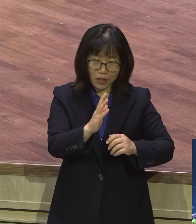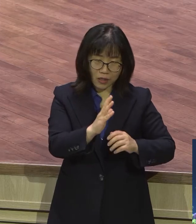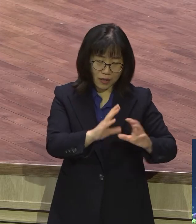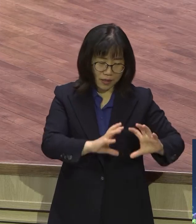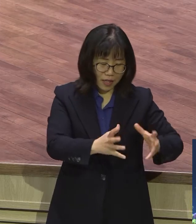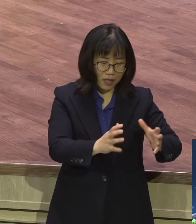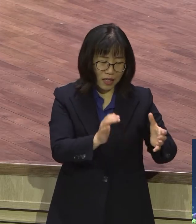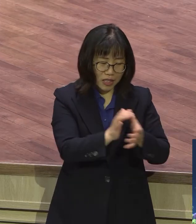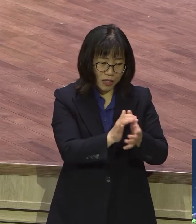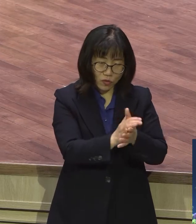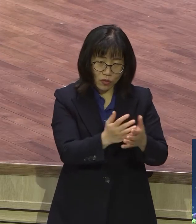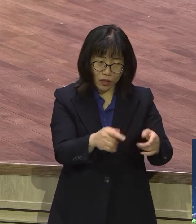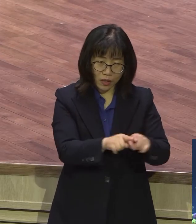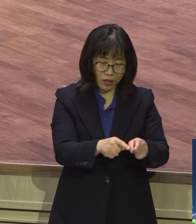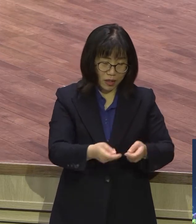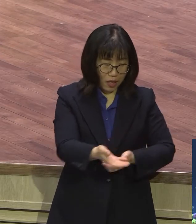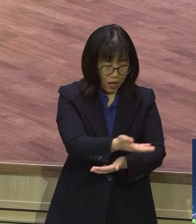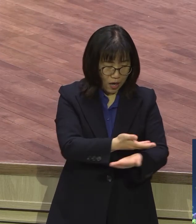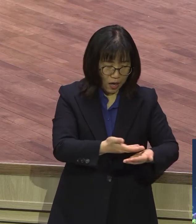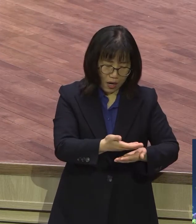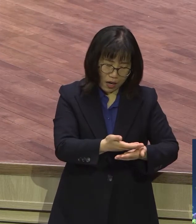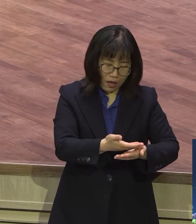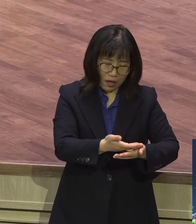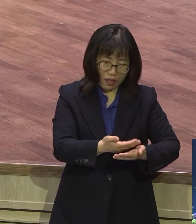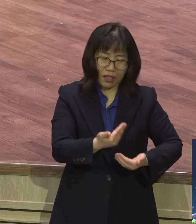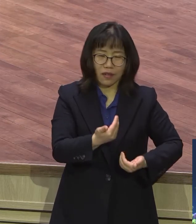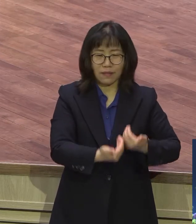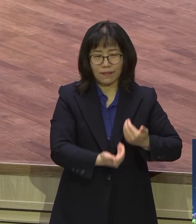먹고 술이 안 들어가게 되죠 술이